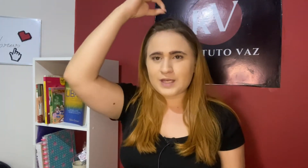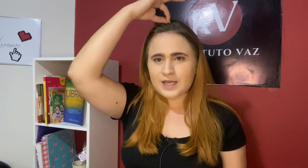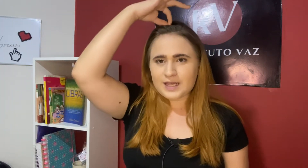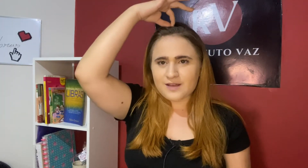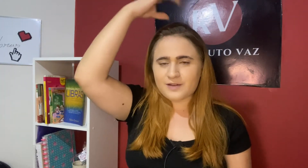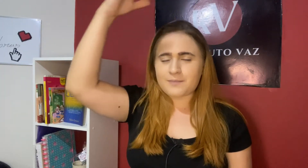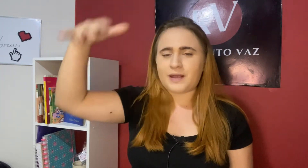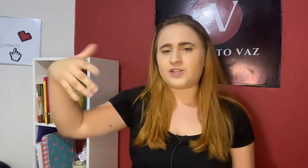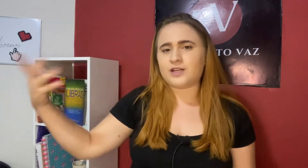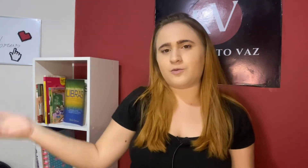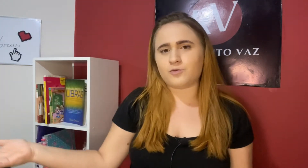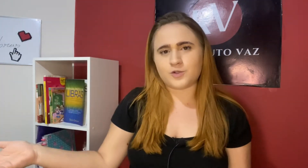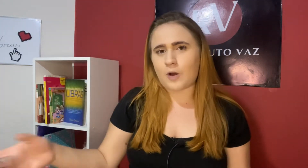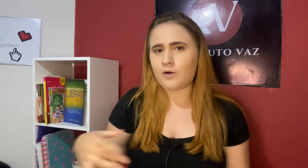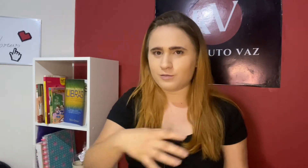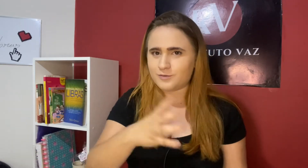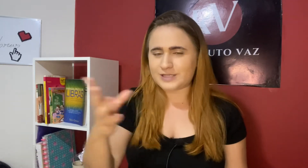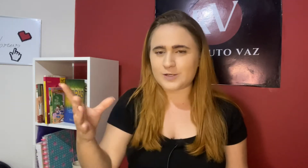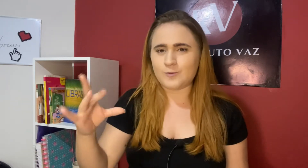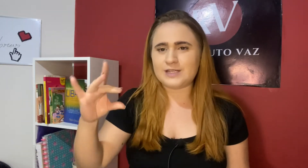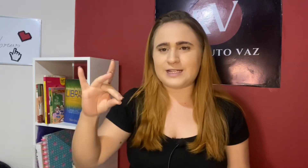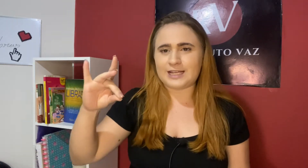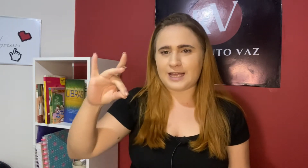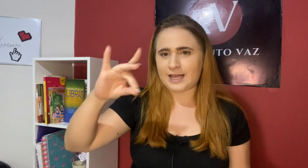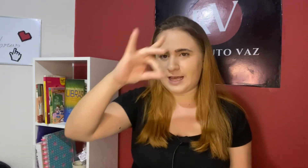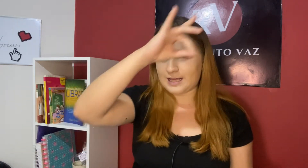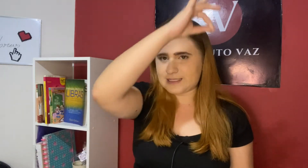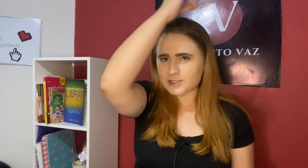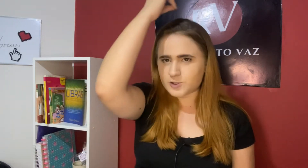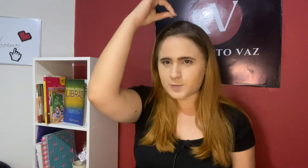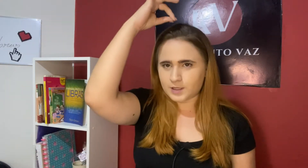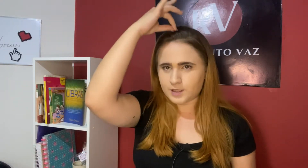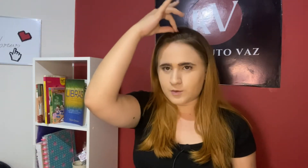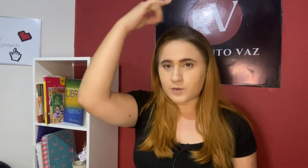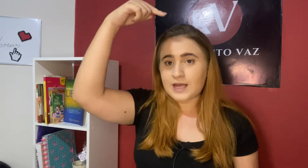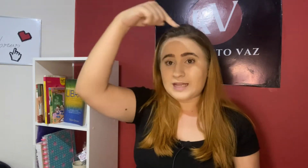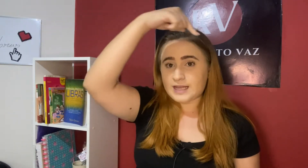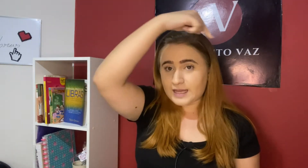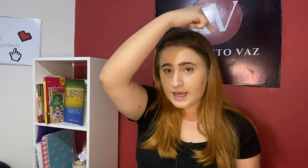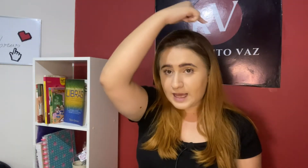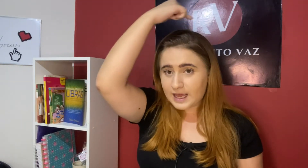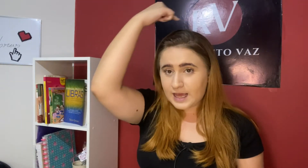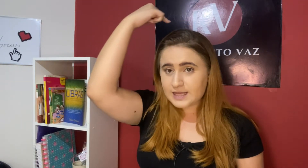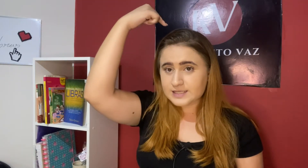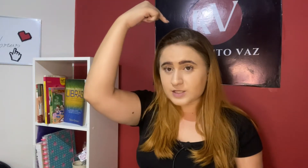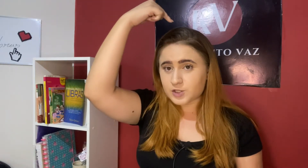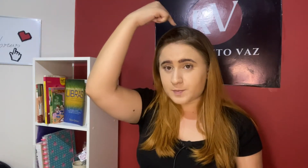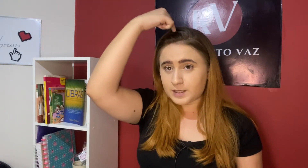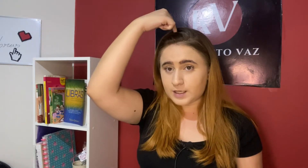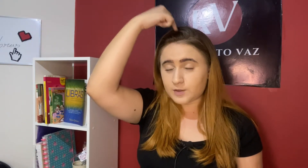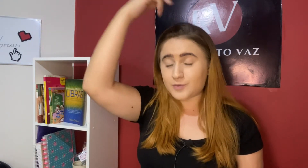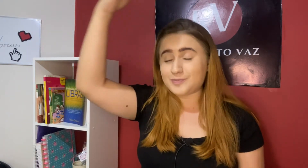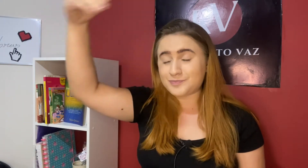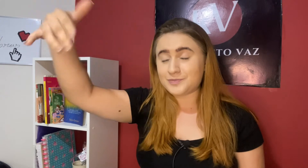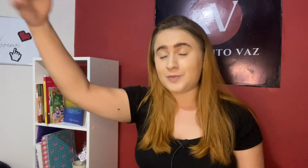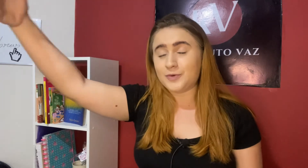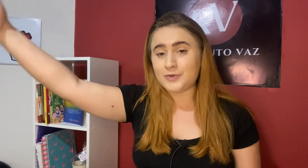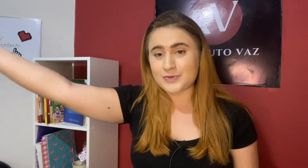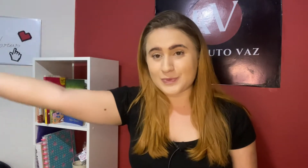que aí depende aí de qual você usa, né? Tem esse espírito, tem esse espírito e muitos outros.